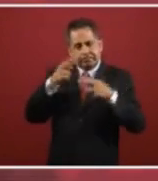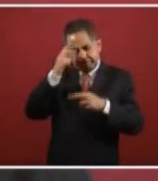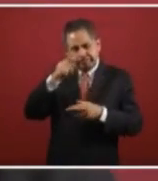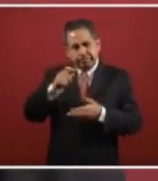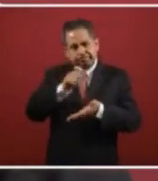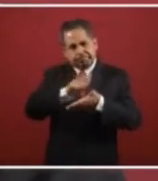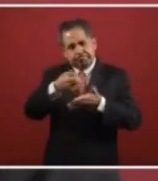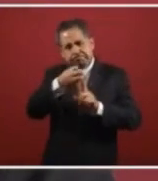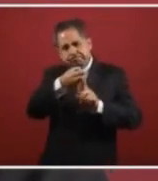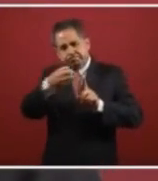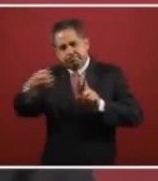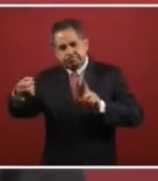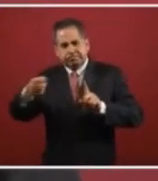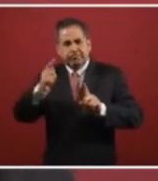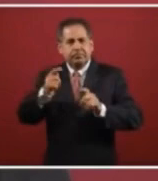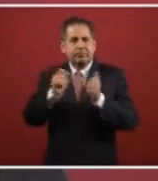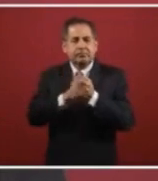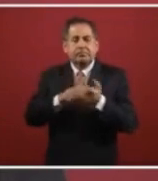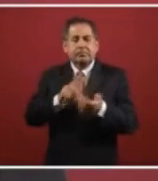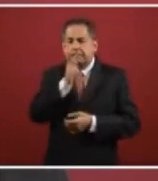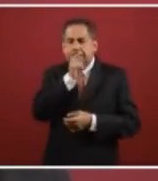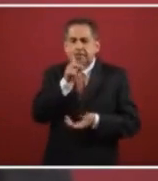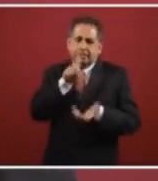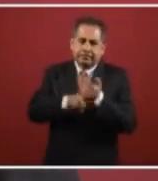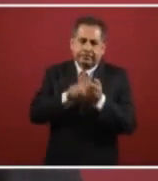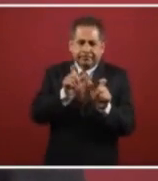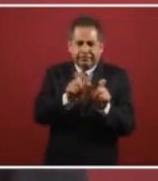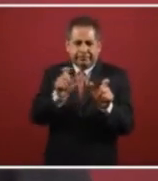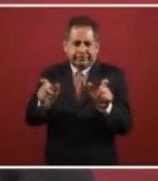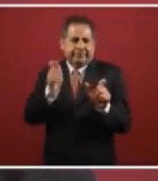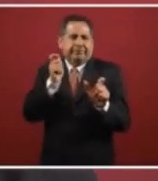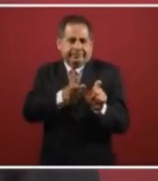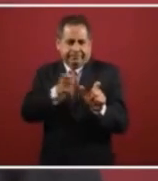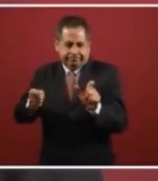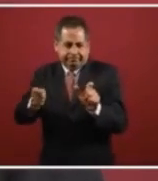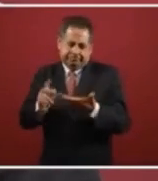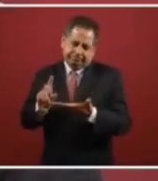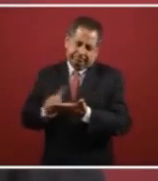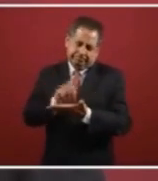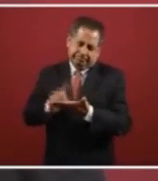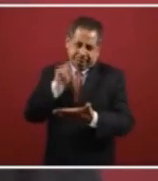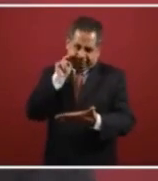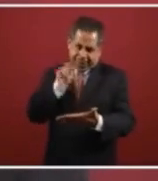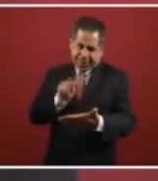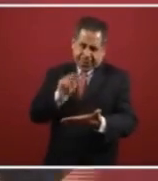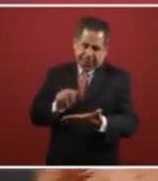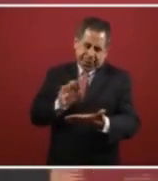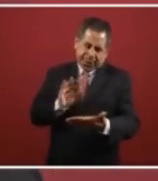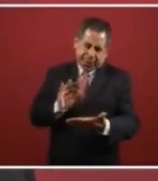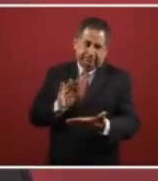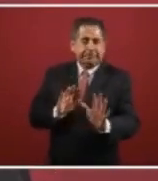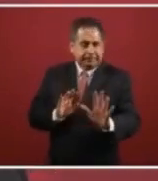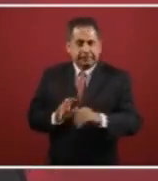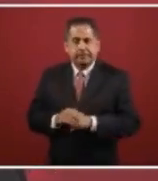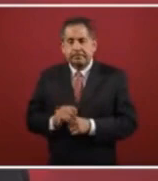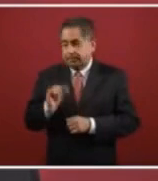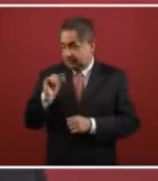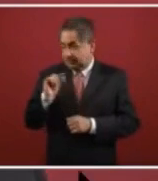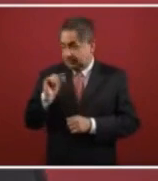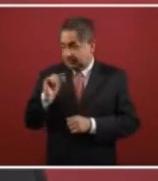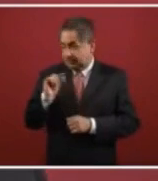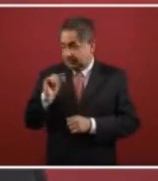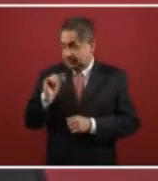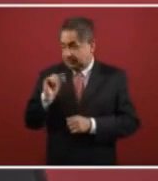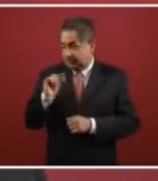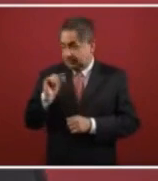y de significado de palabras porque ya se está tocando otro tema hace poco que